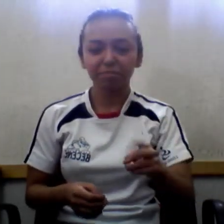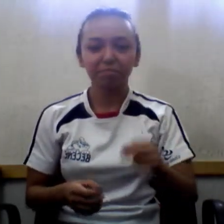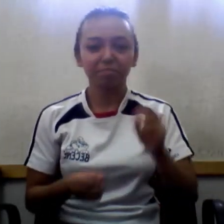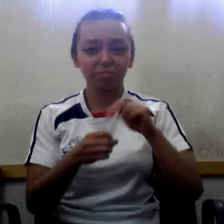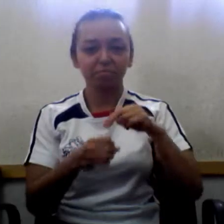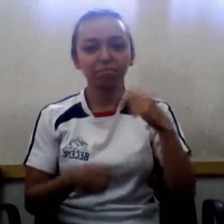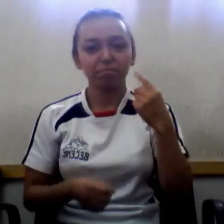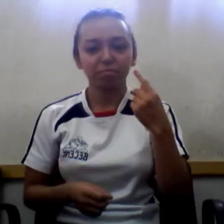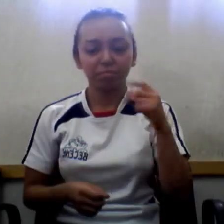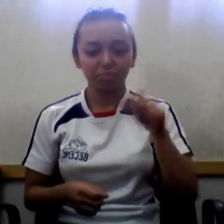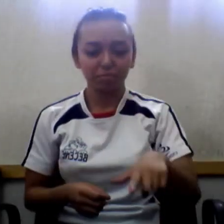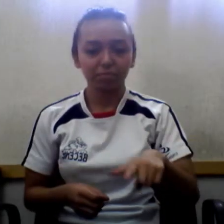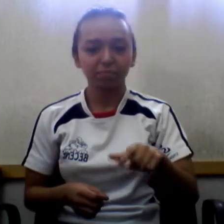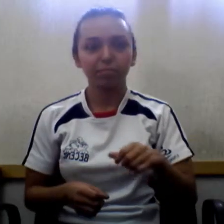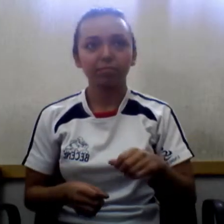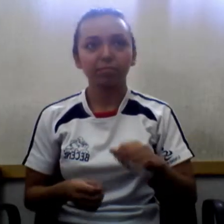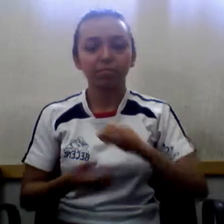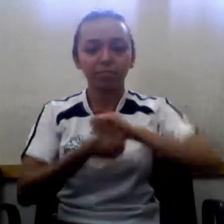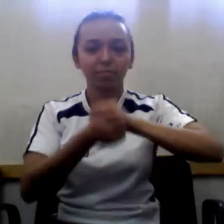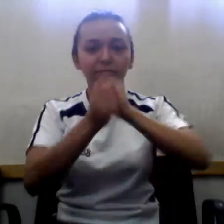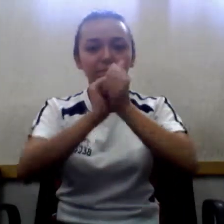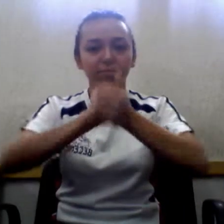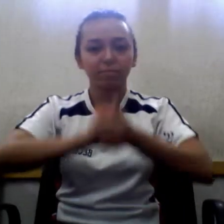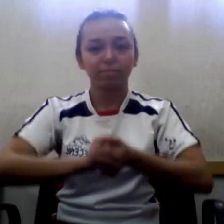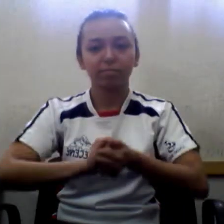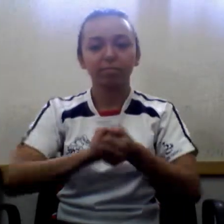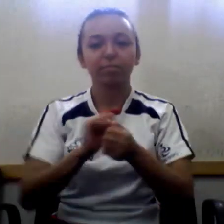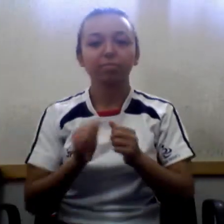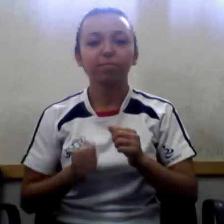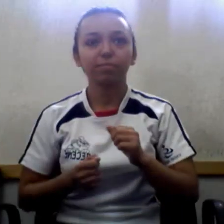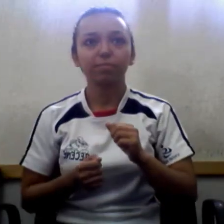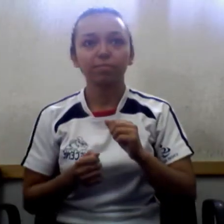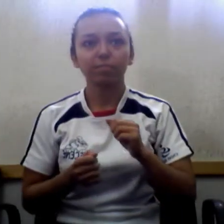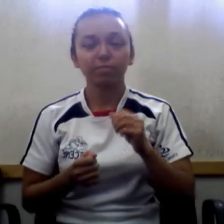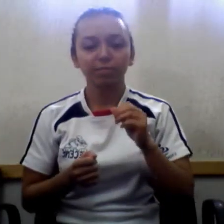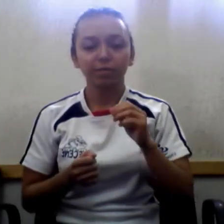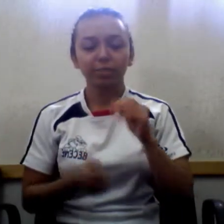Se cambió, se convirtió con ellos y fue